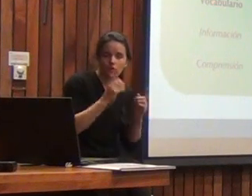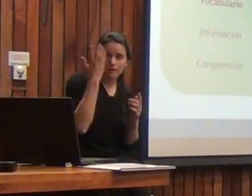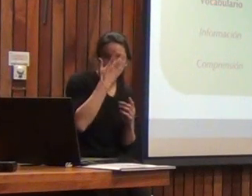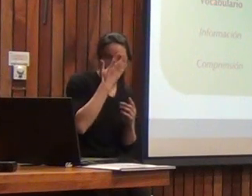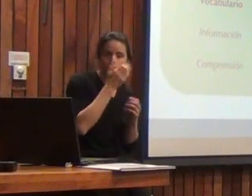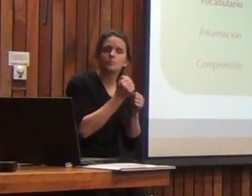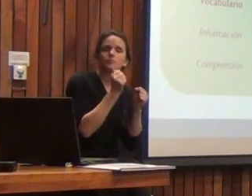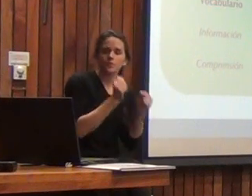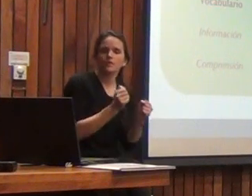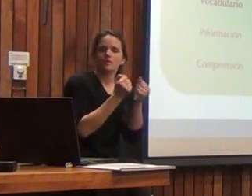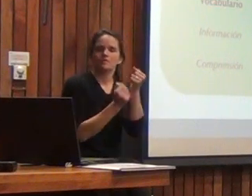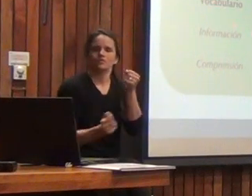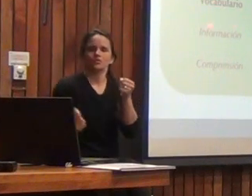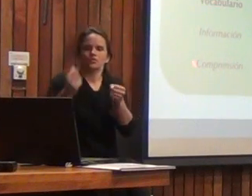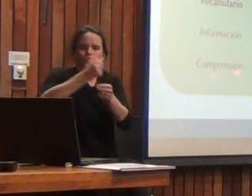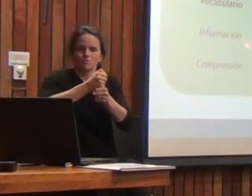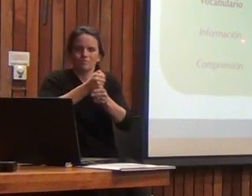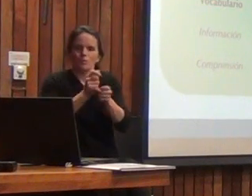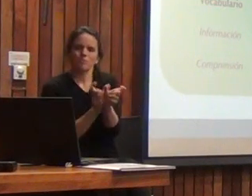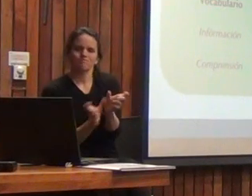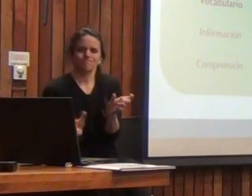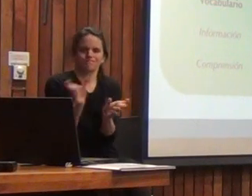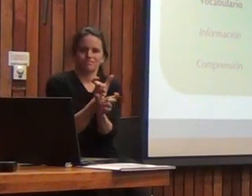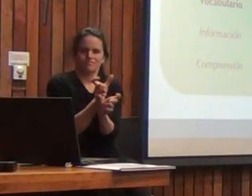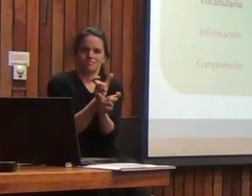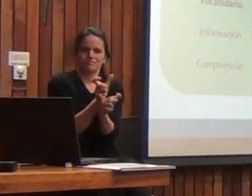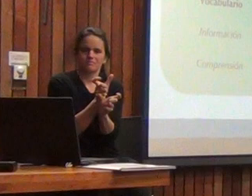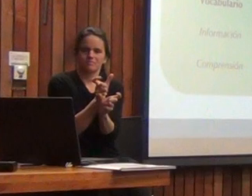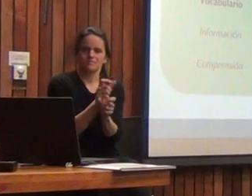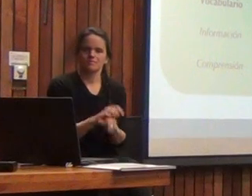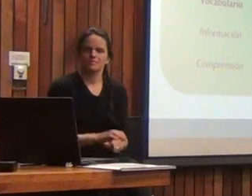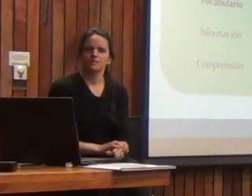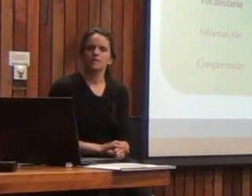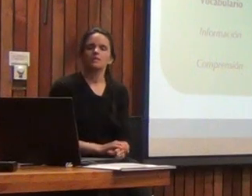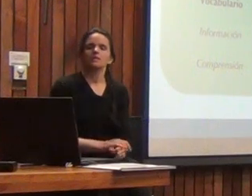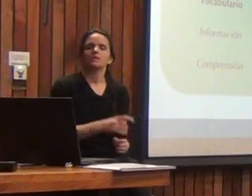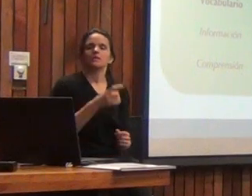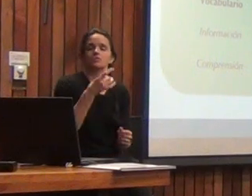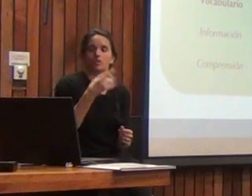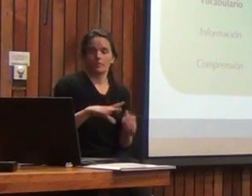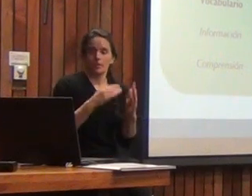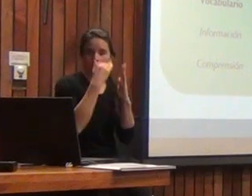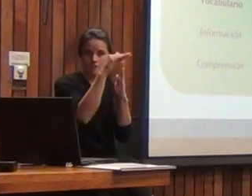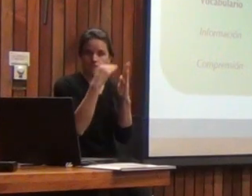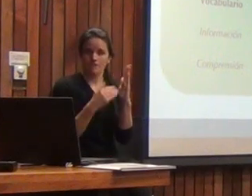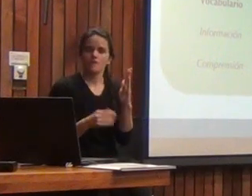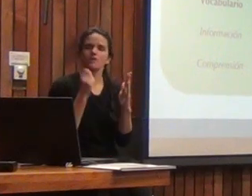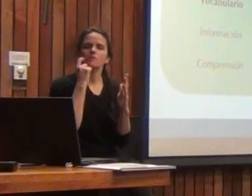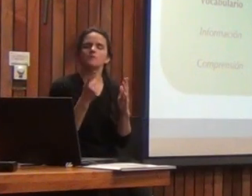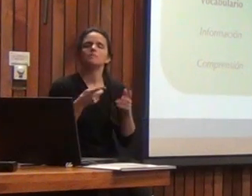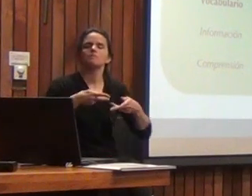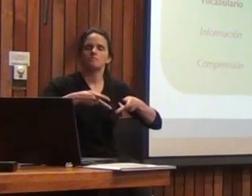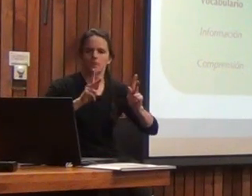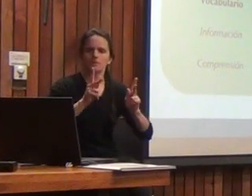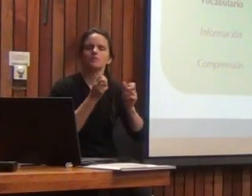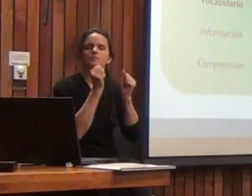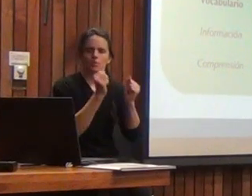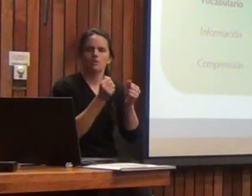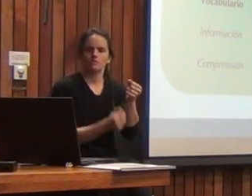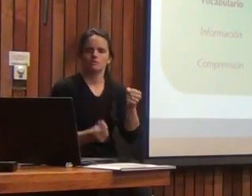va entonces a tener que aplicar alguna de las que están en cursiva. Y solamente en este nivel se permiten sustituciones.